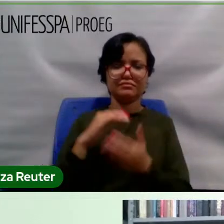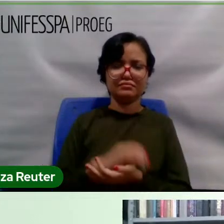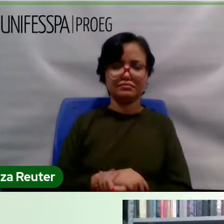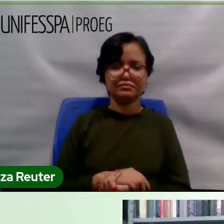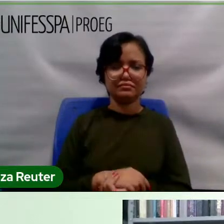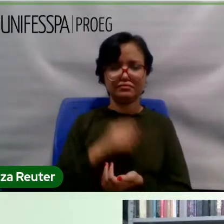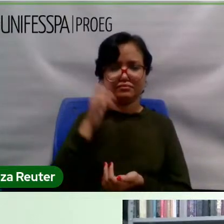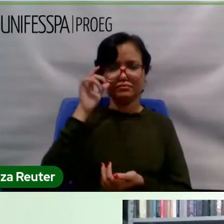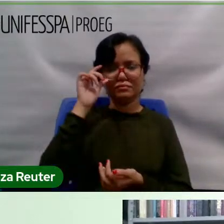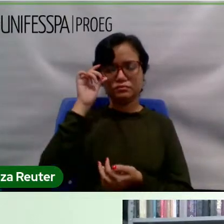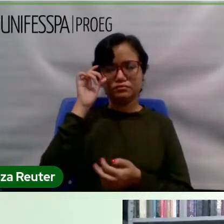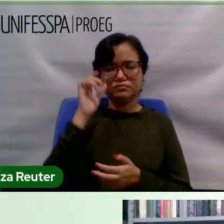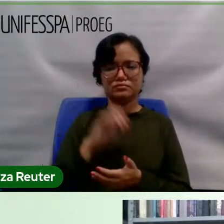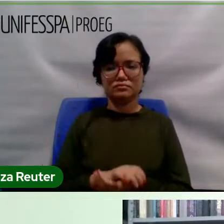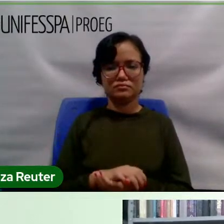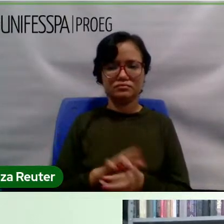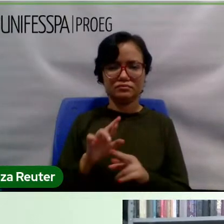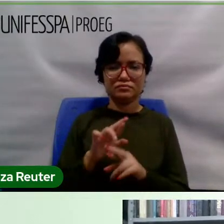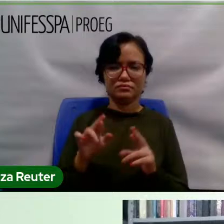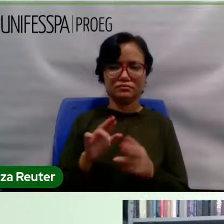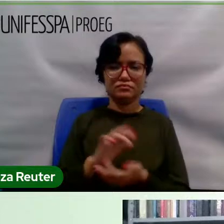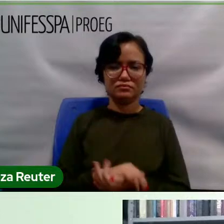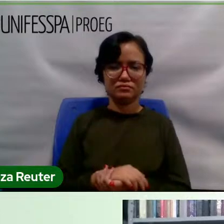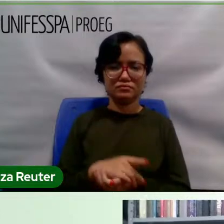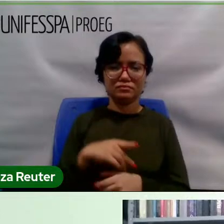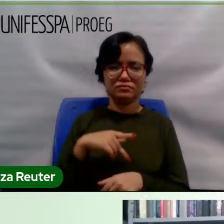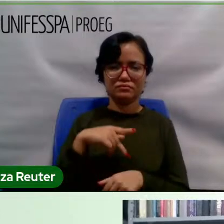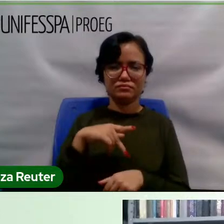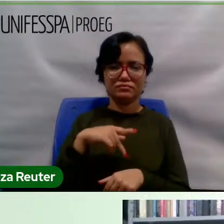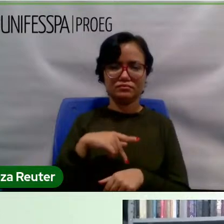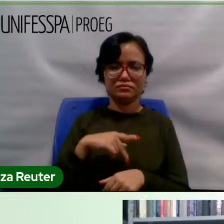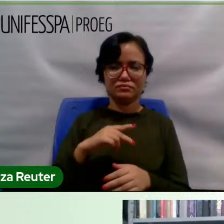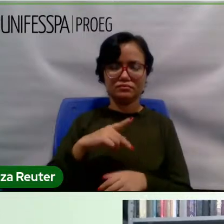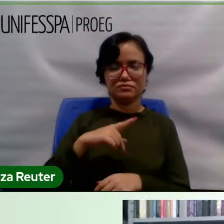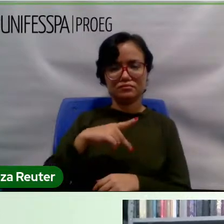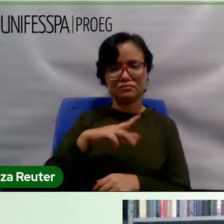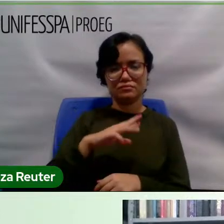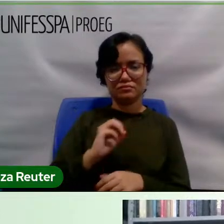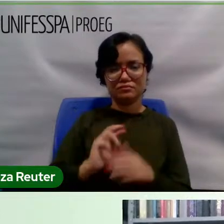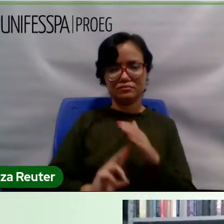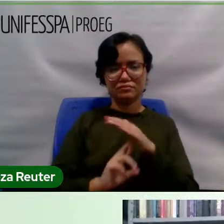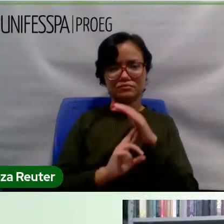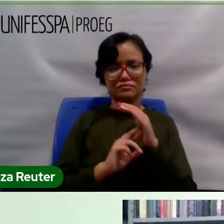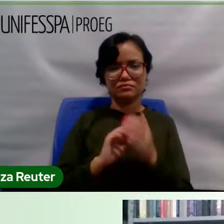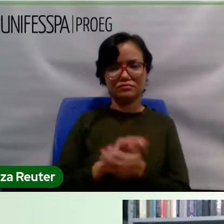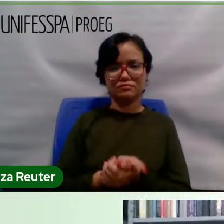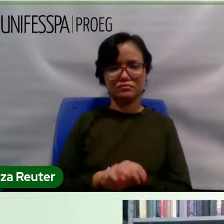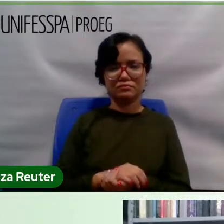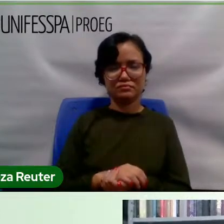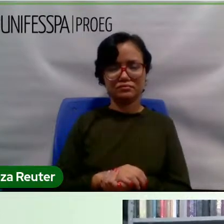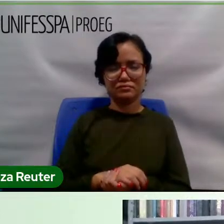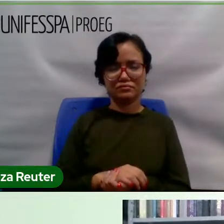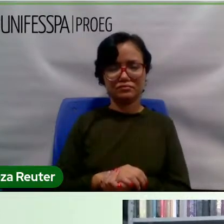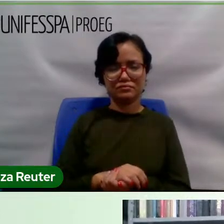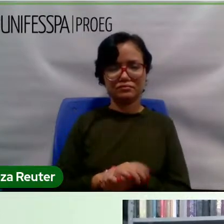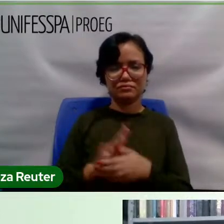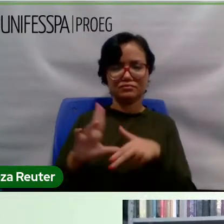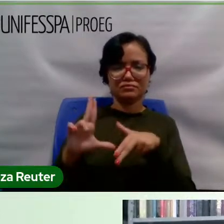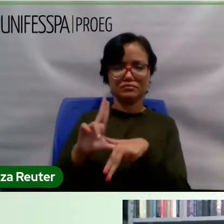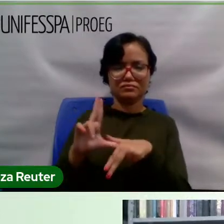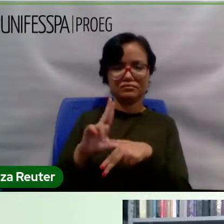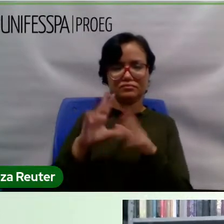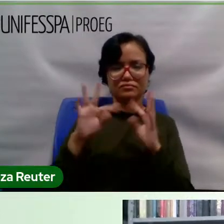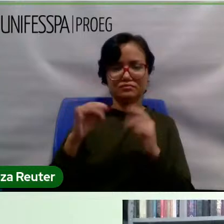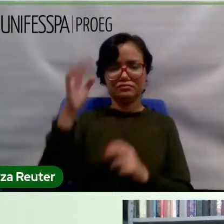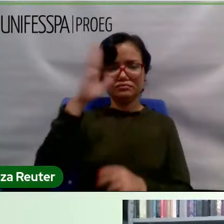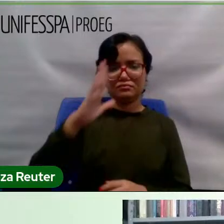-reitoria e que honram a Universidade Federal do Sul e Sudeste do Pará por todo o Brasil e por diferentes partes do mundo. Então,